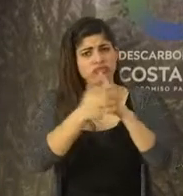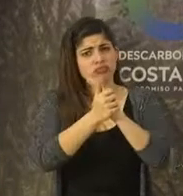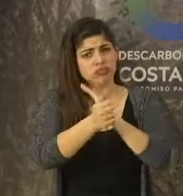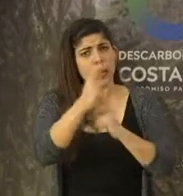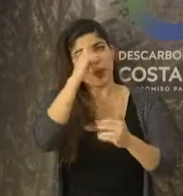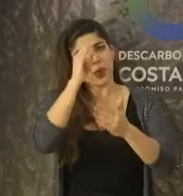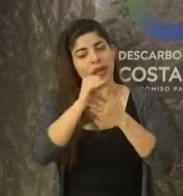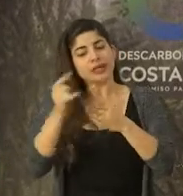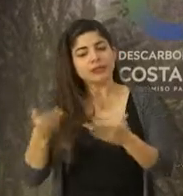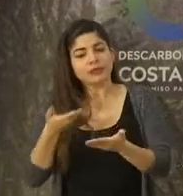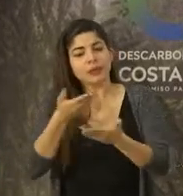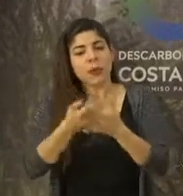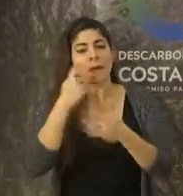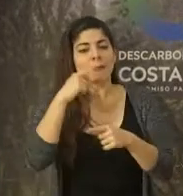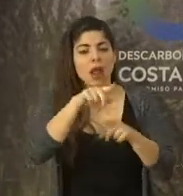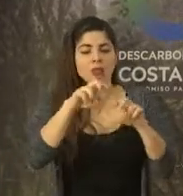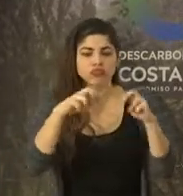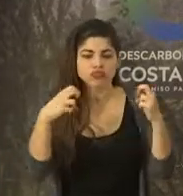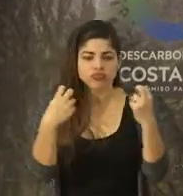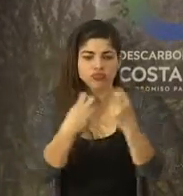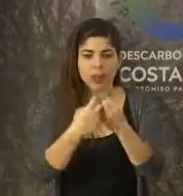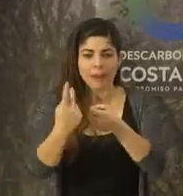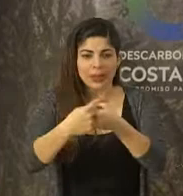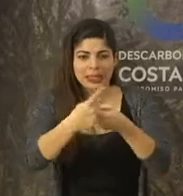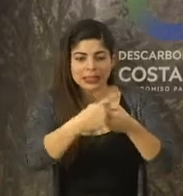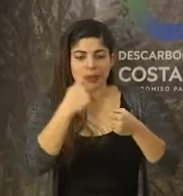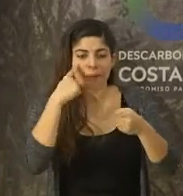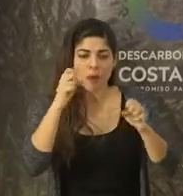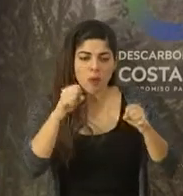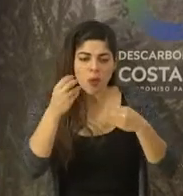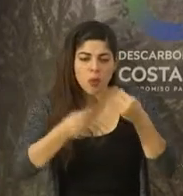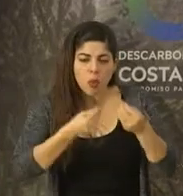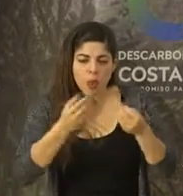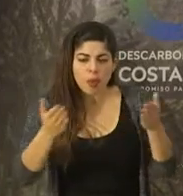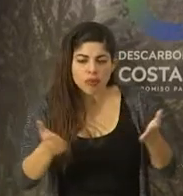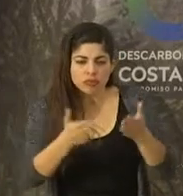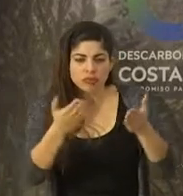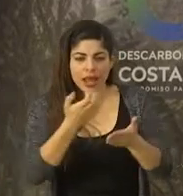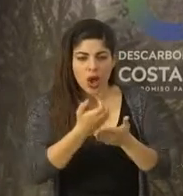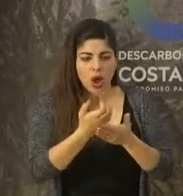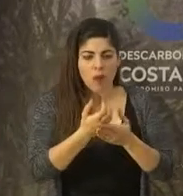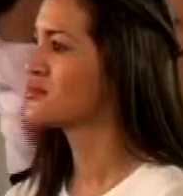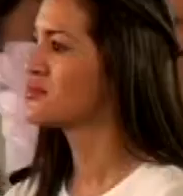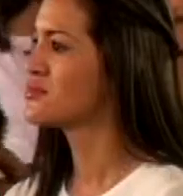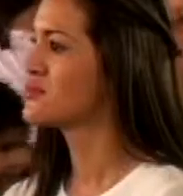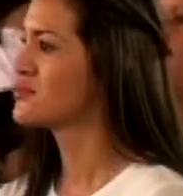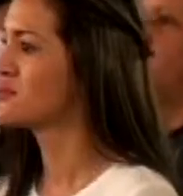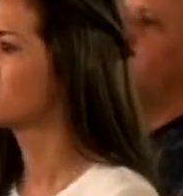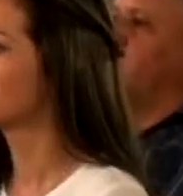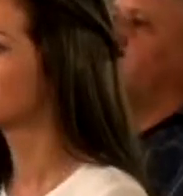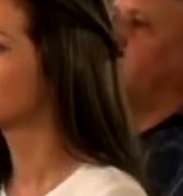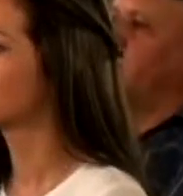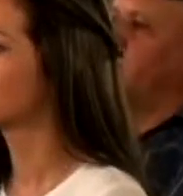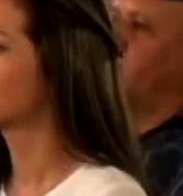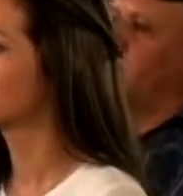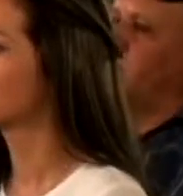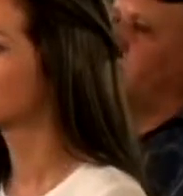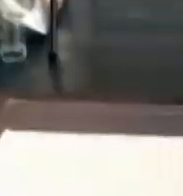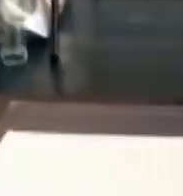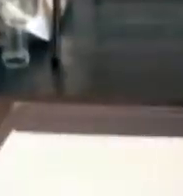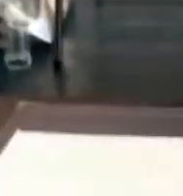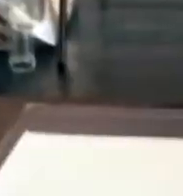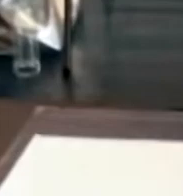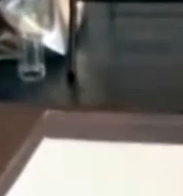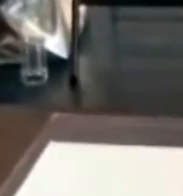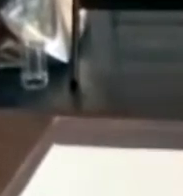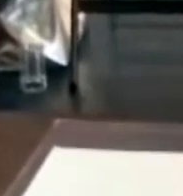plantea un espacio participativo para dinamizar su economía, mejorar la productividad y propiciar mayor inversión. La Comisión tendrá